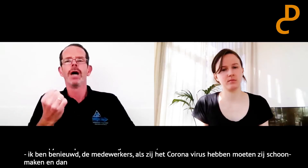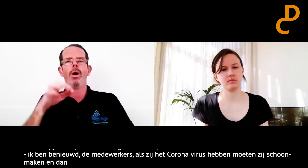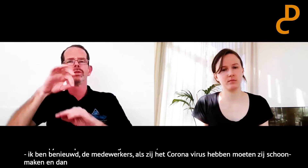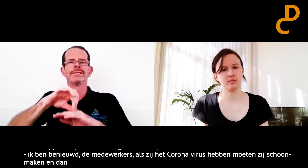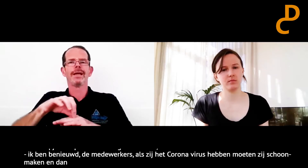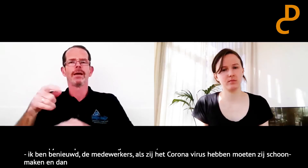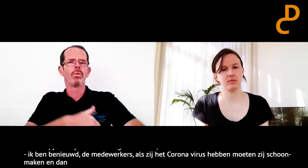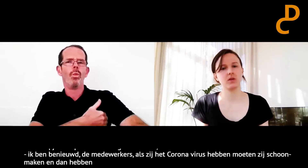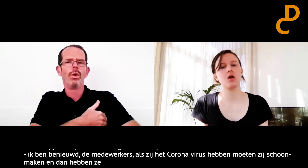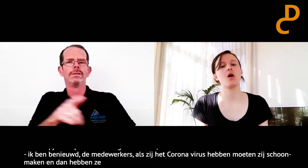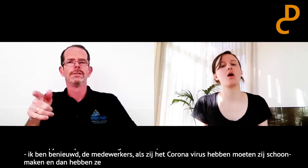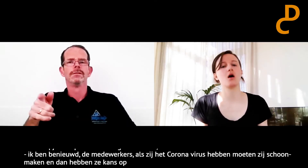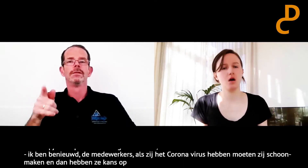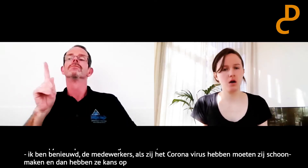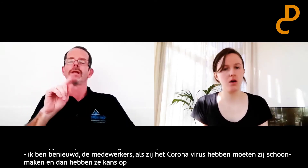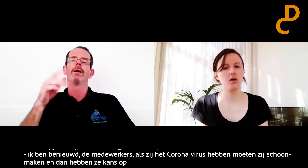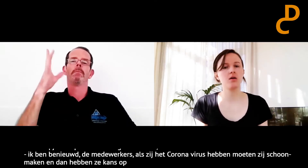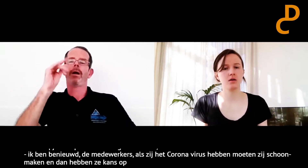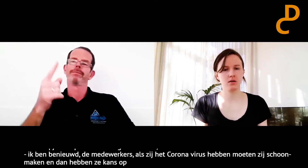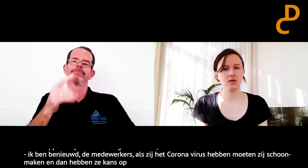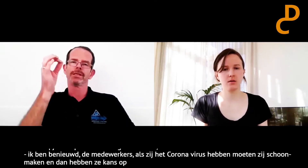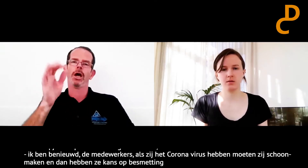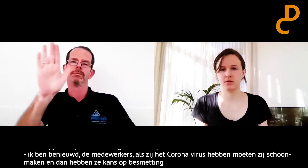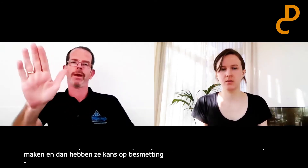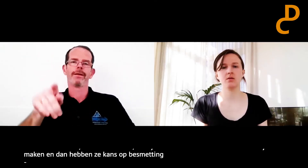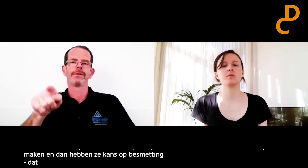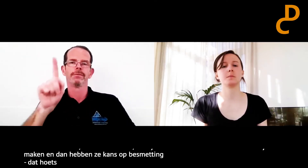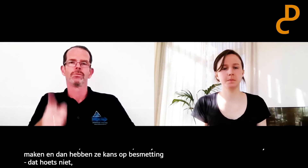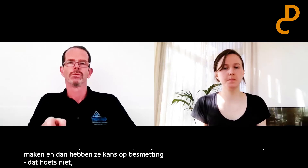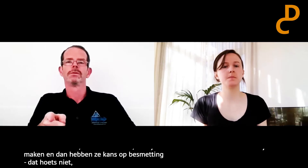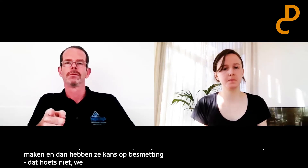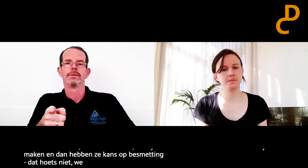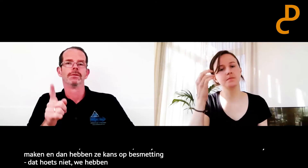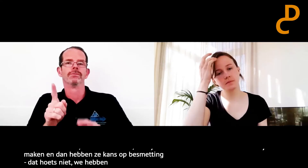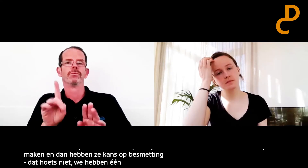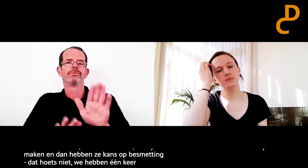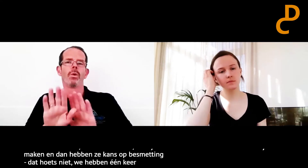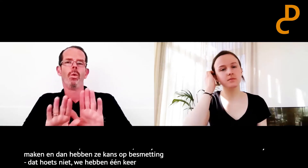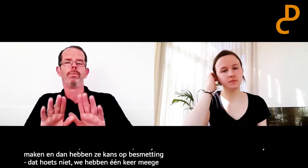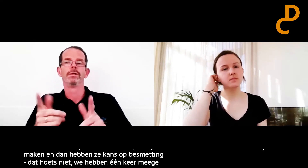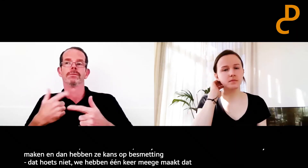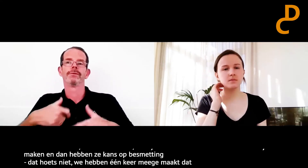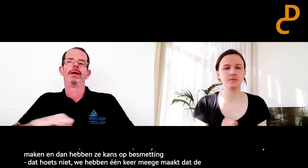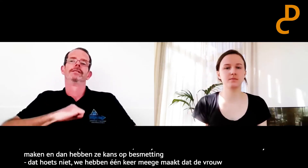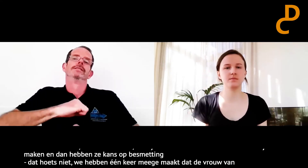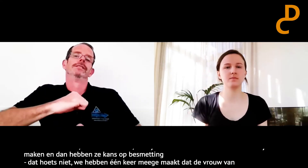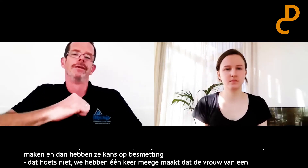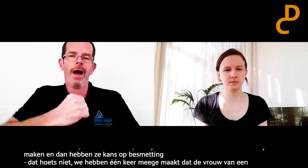dan niet. We hebben één keer meegemaakt dat de vrouw van de medewerker Goort had, ziek thuis was. Dus haar man die moest ook thuis